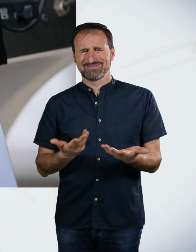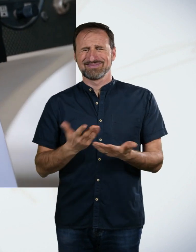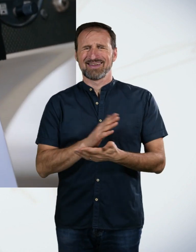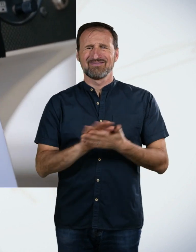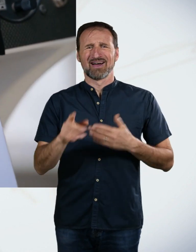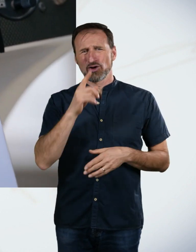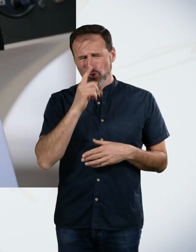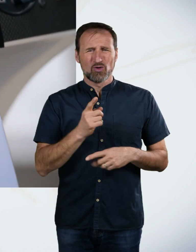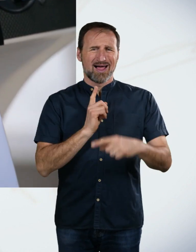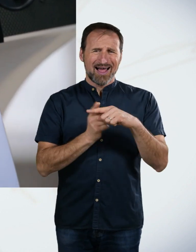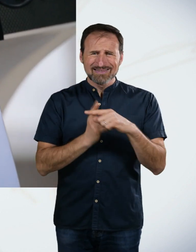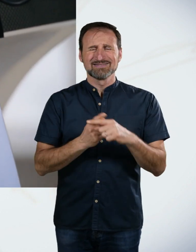Subtraktion. Das ist alles einfach.